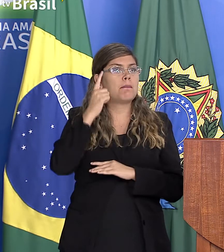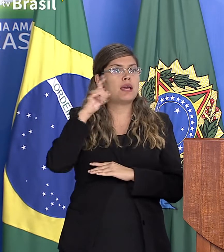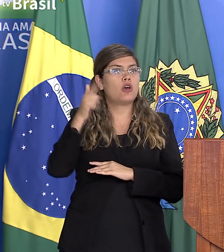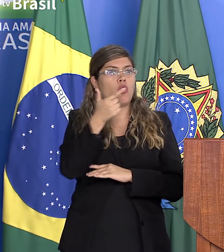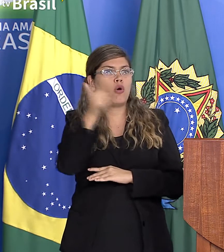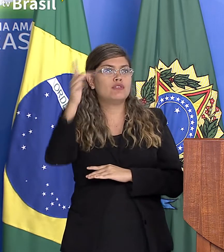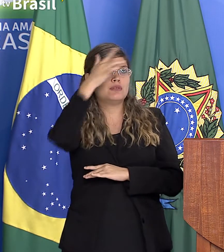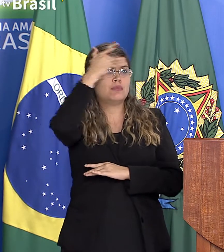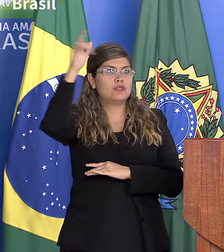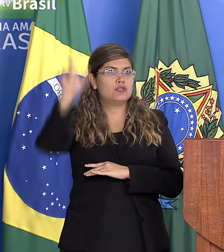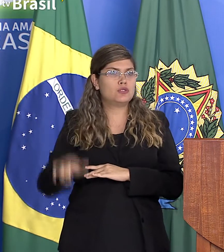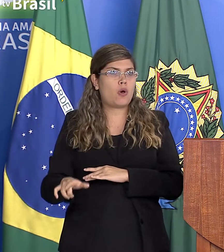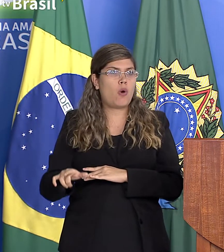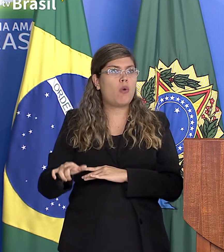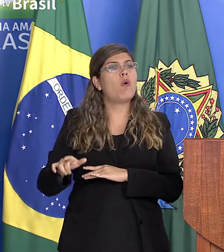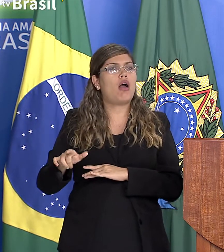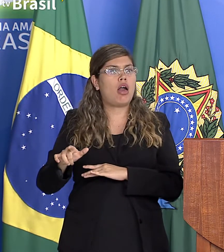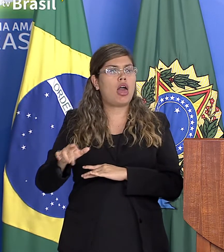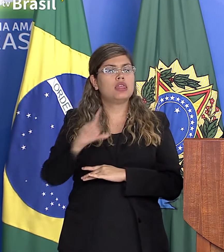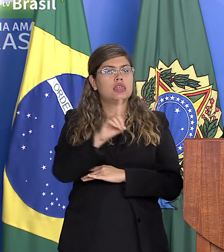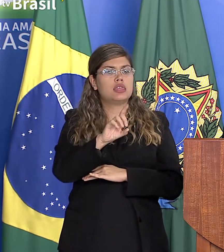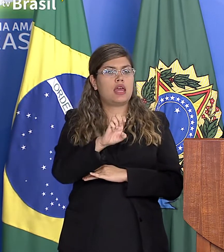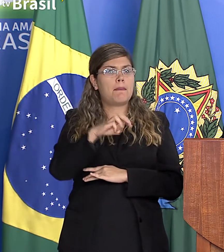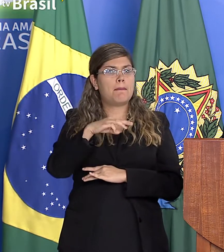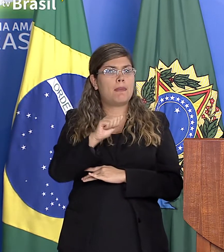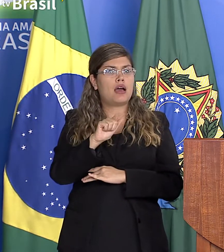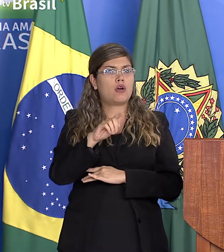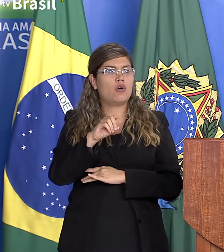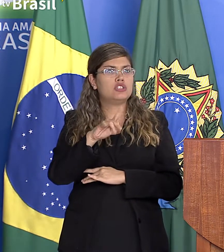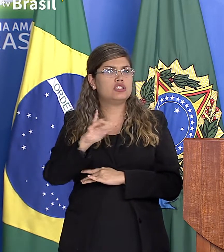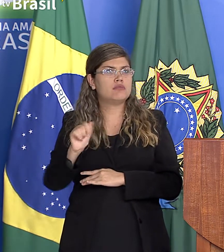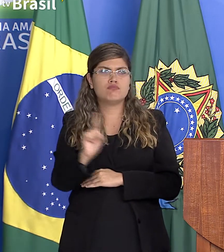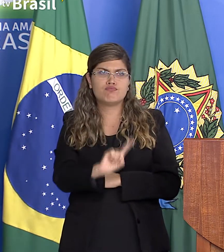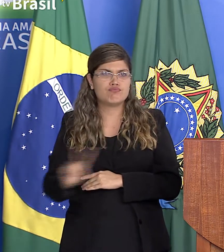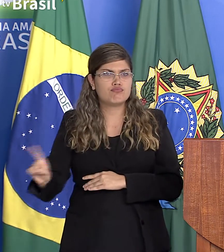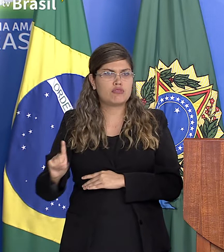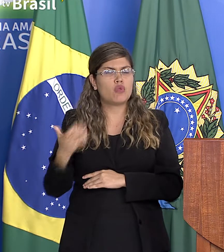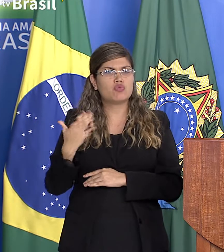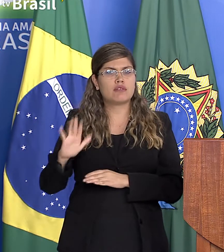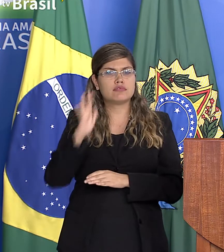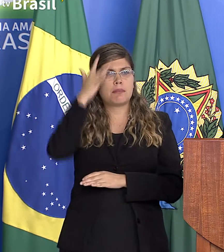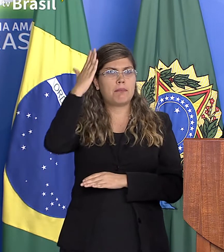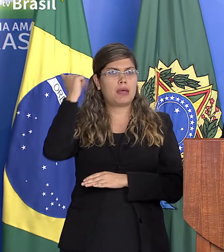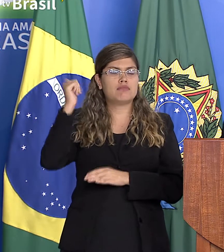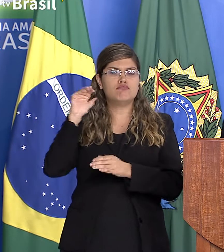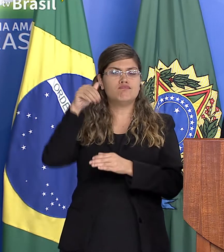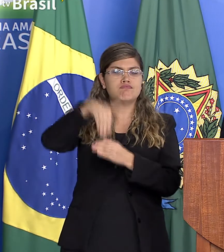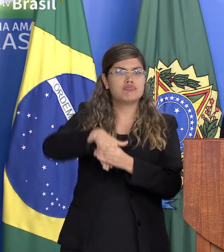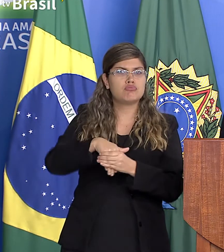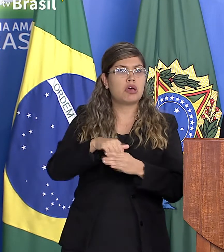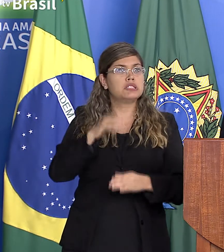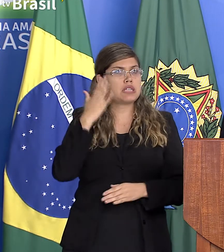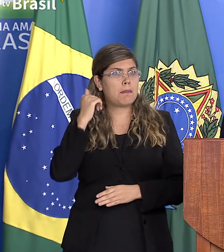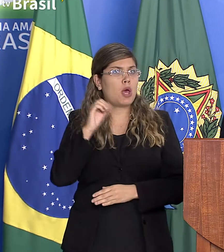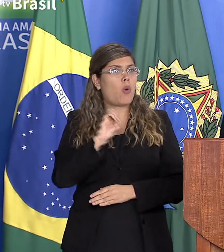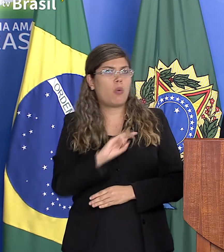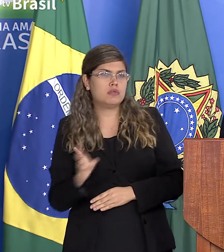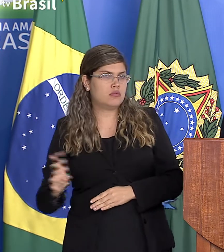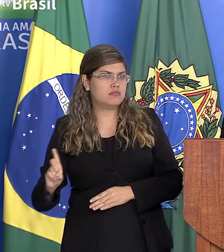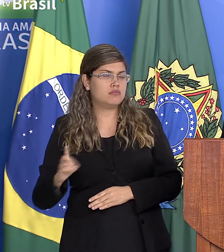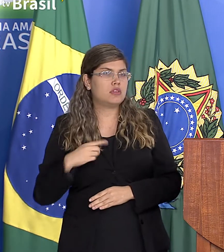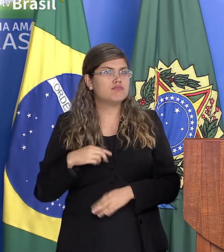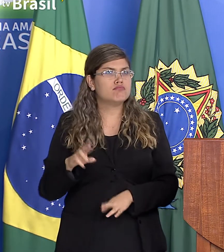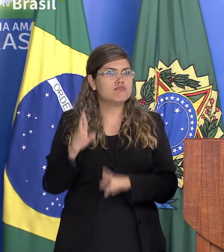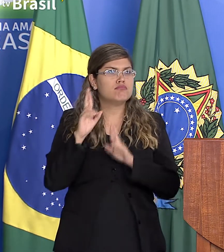demagogia não quero saber de reeleição se vai acontecer ou não prefiro quatro anos bem